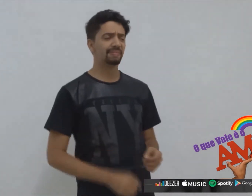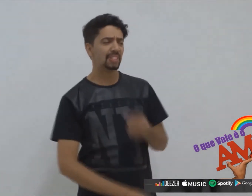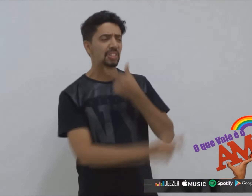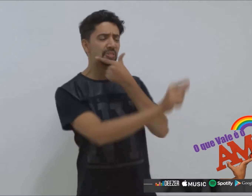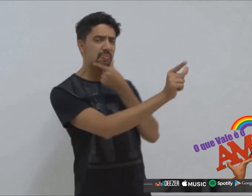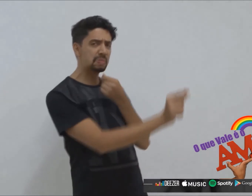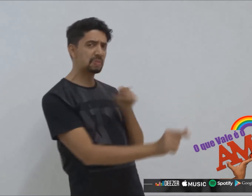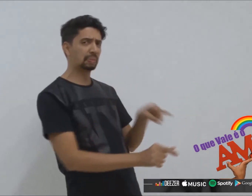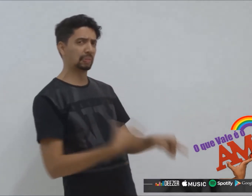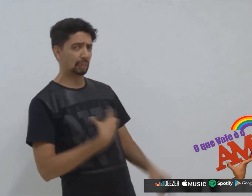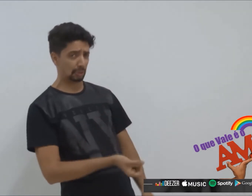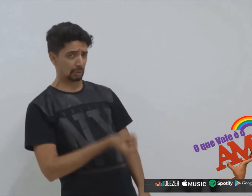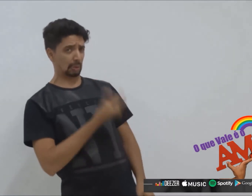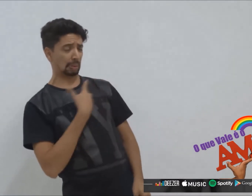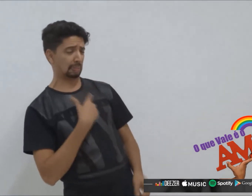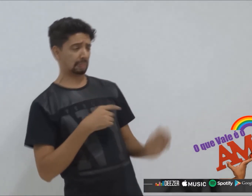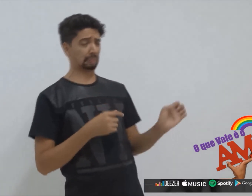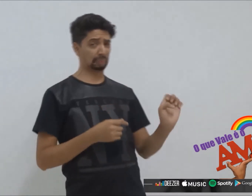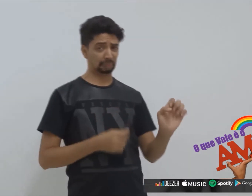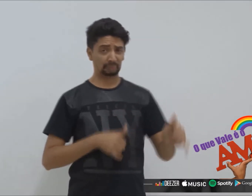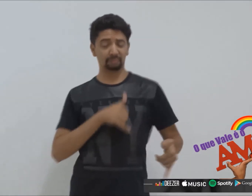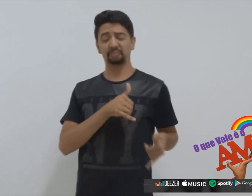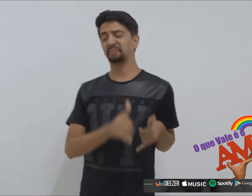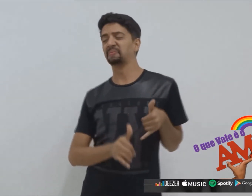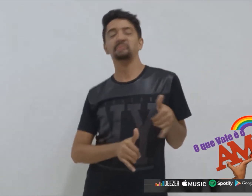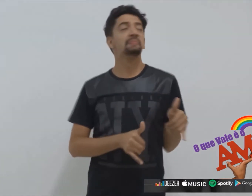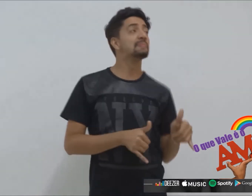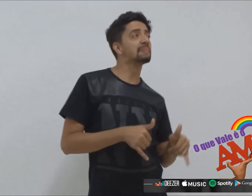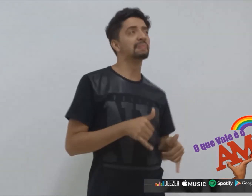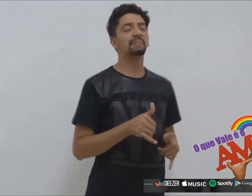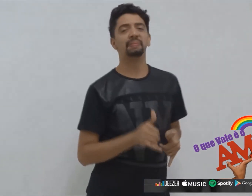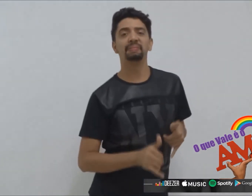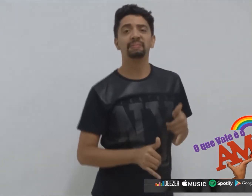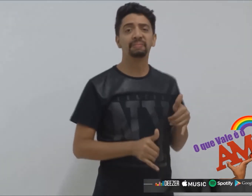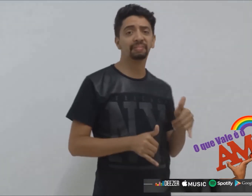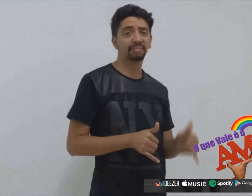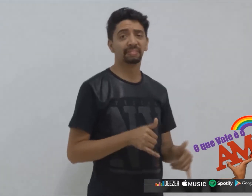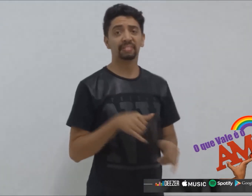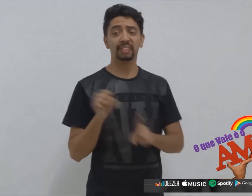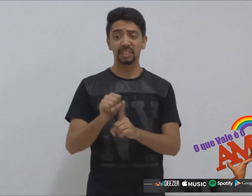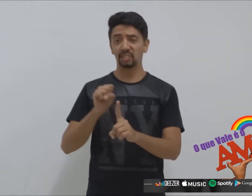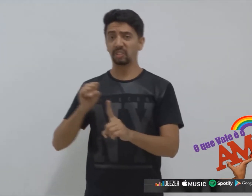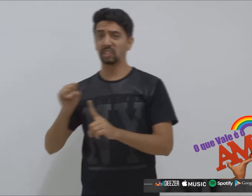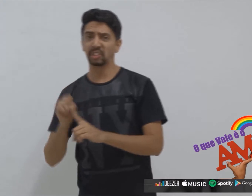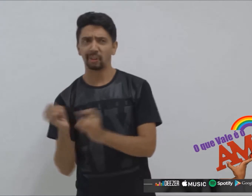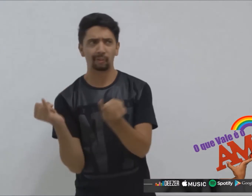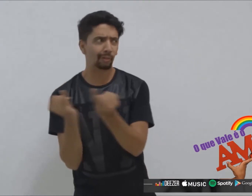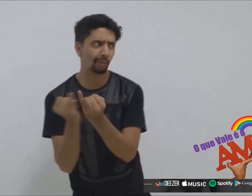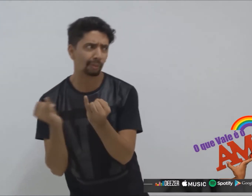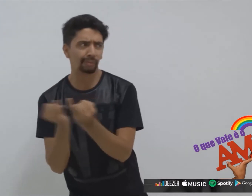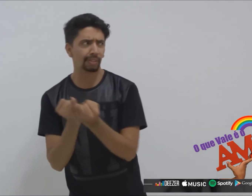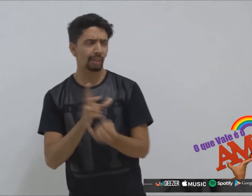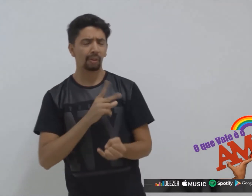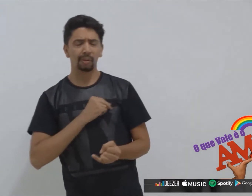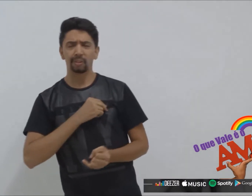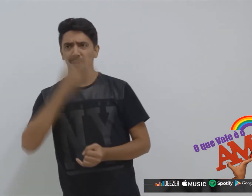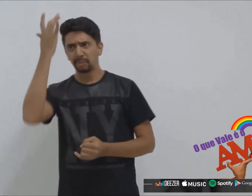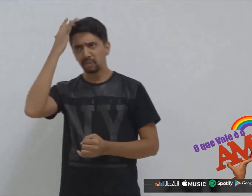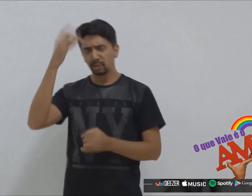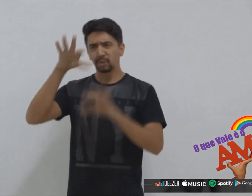Esse garoto é meio afeminado Anda de salto pra lá e pra cá Estão dizendo que o mundo está acabando E eu continuo no